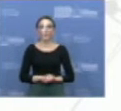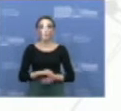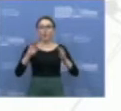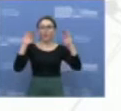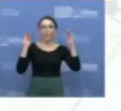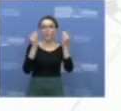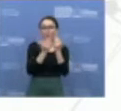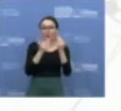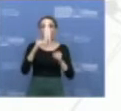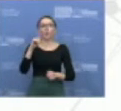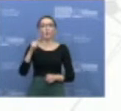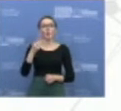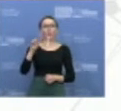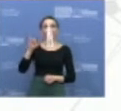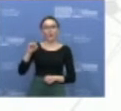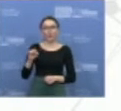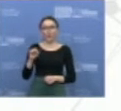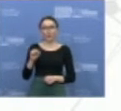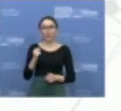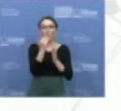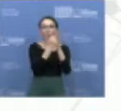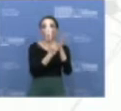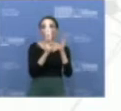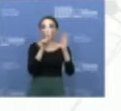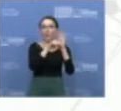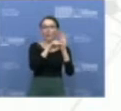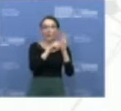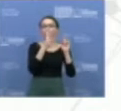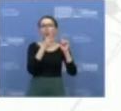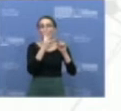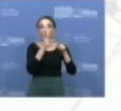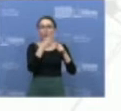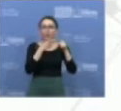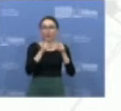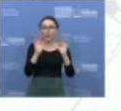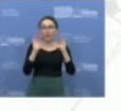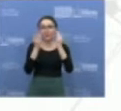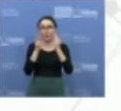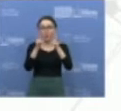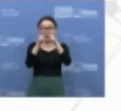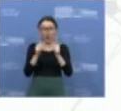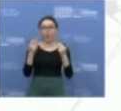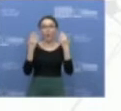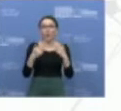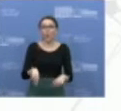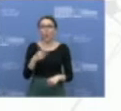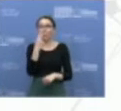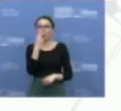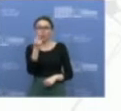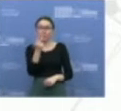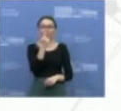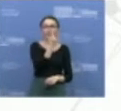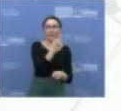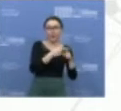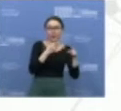Savizoliacijos funkcija yra programėlės antrojoj dalis, tai jūs užsikrausite, pamatysite bus dvi dalis,